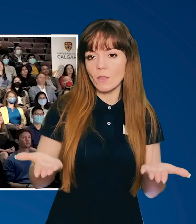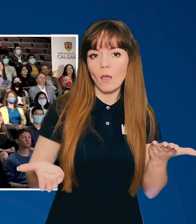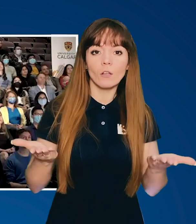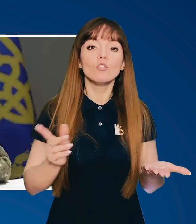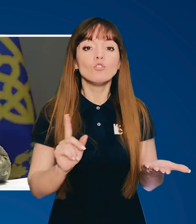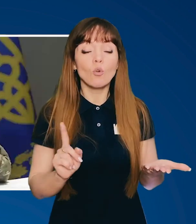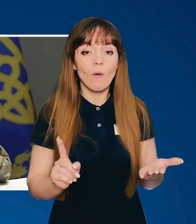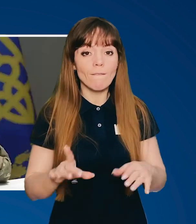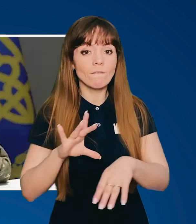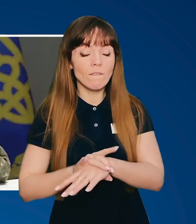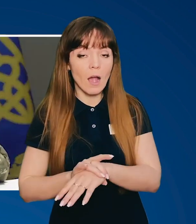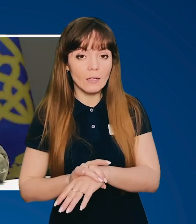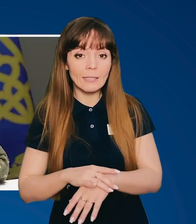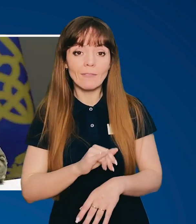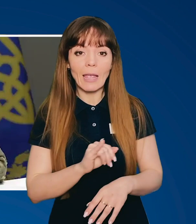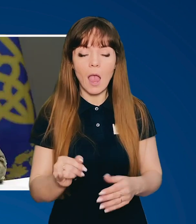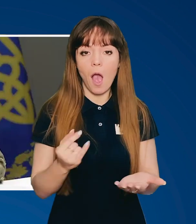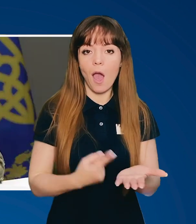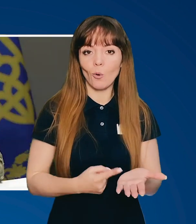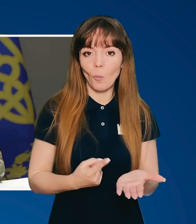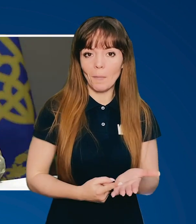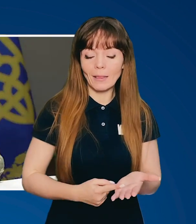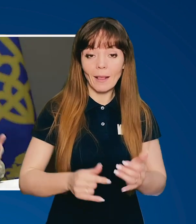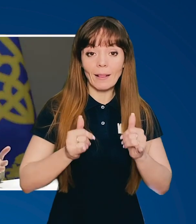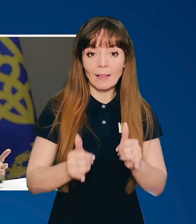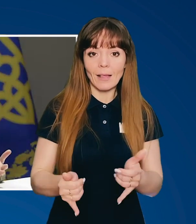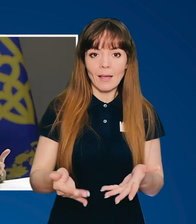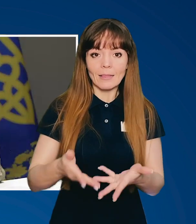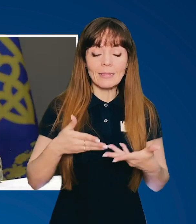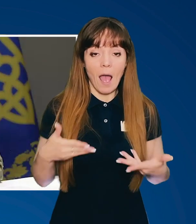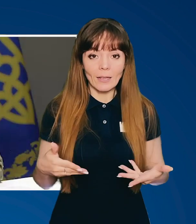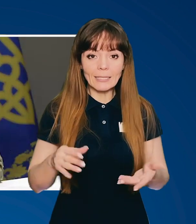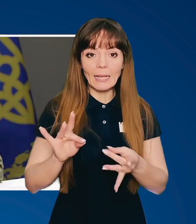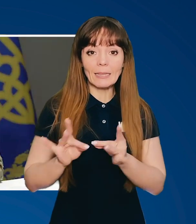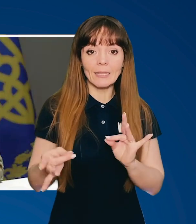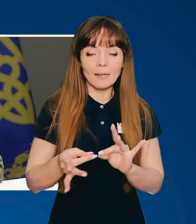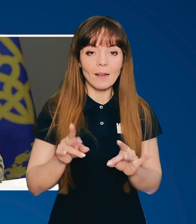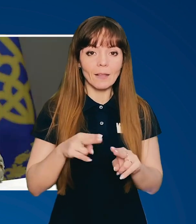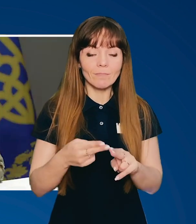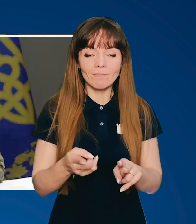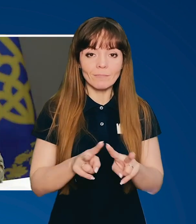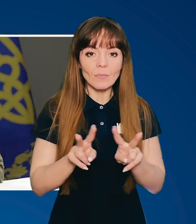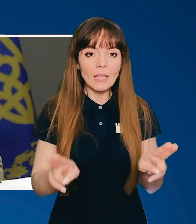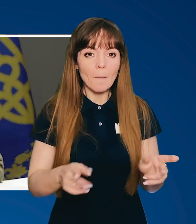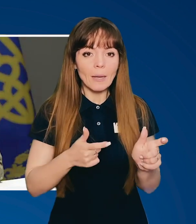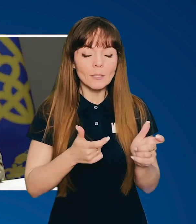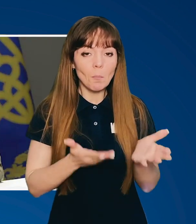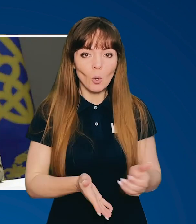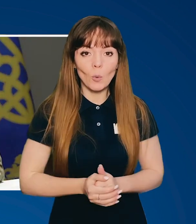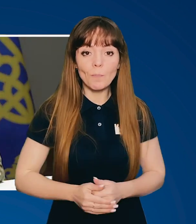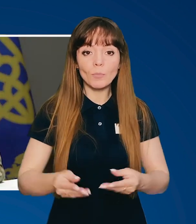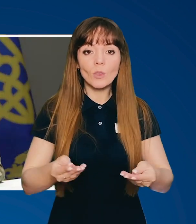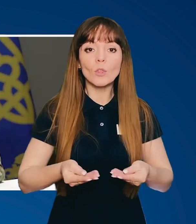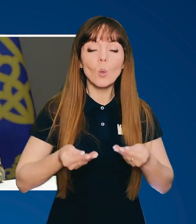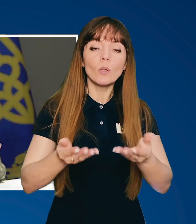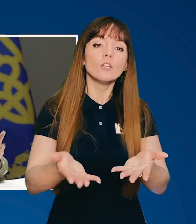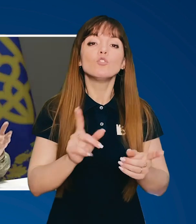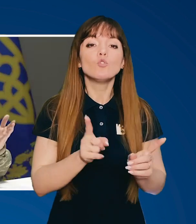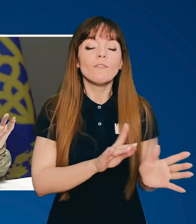Порівняння чого? Фактів і аргументів. Для нас інтернет – це та сама зброя. Донести, так що